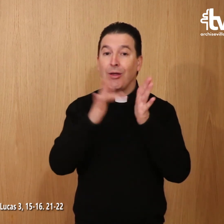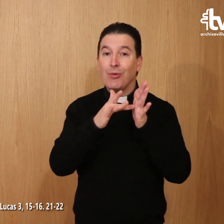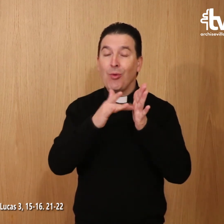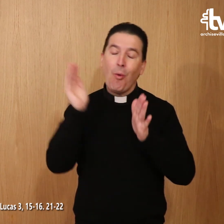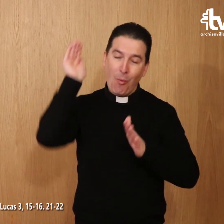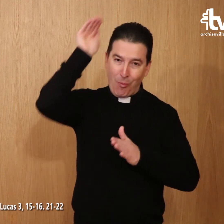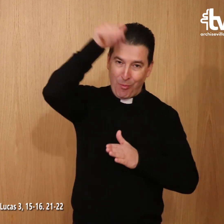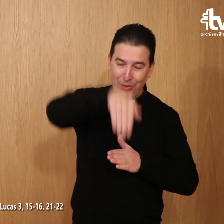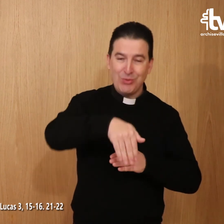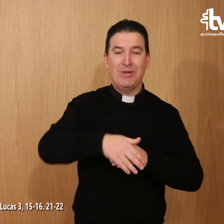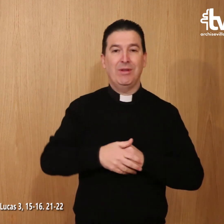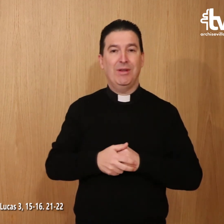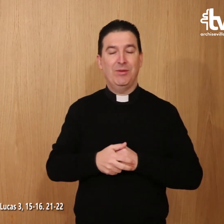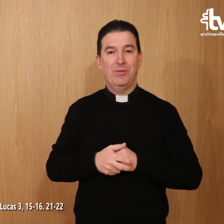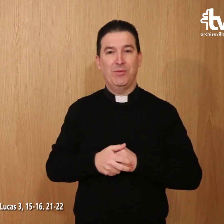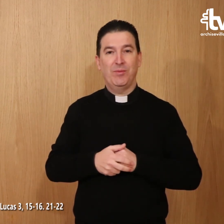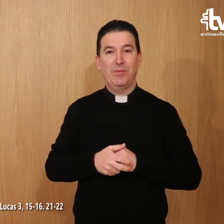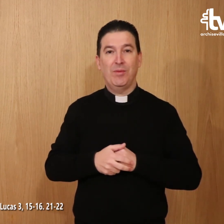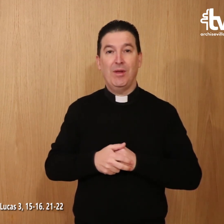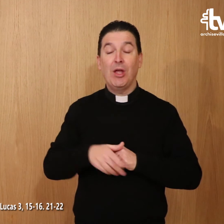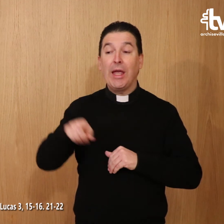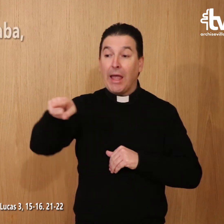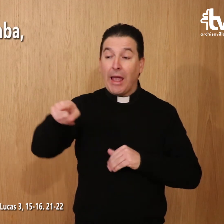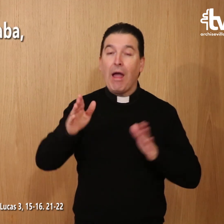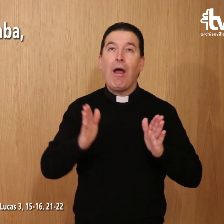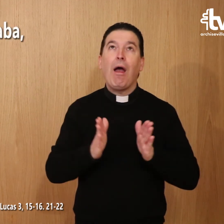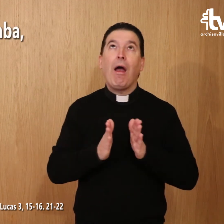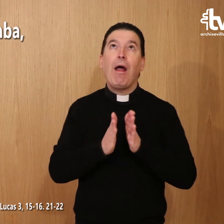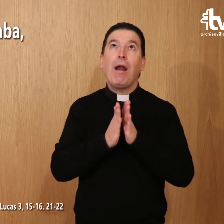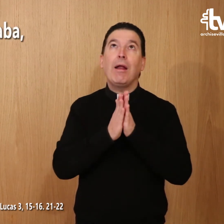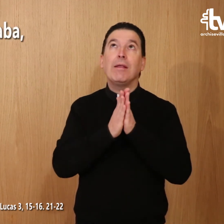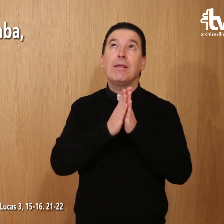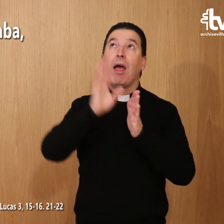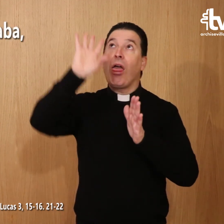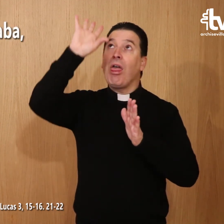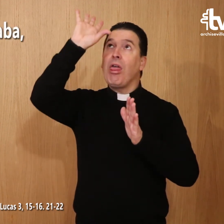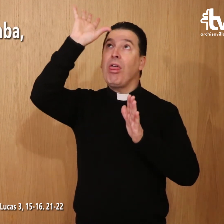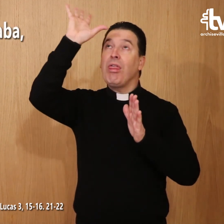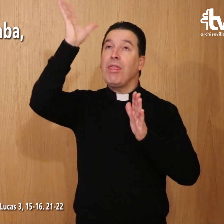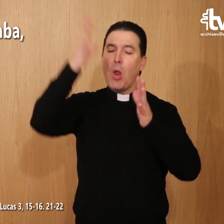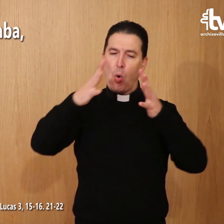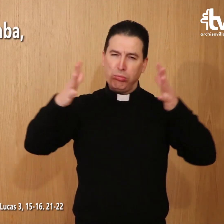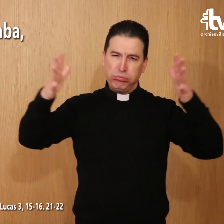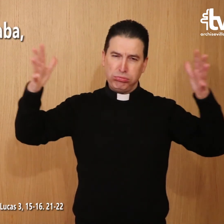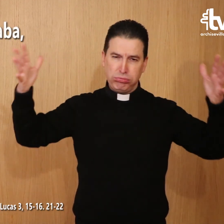fue bautizado. Y mientras oraba, se abrieron los cielos,